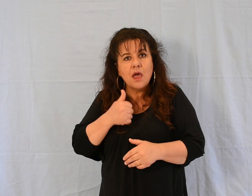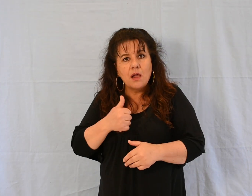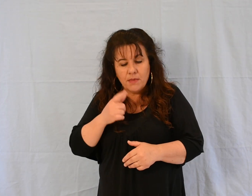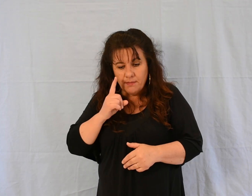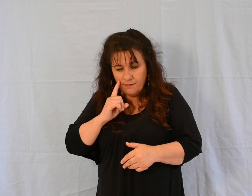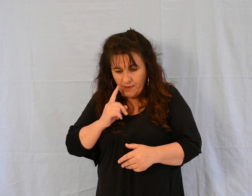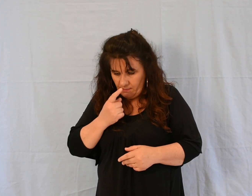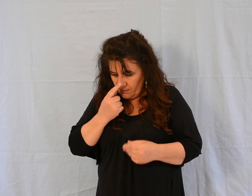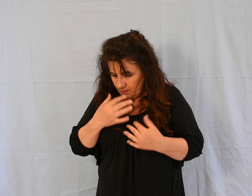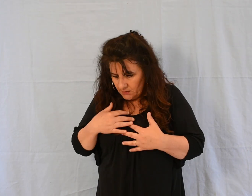de son mal.